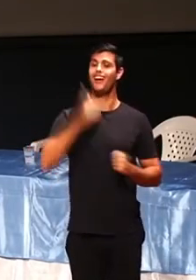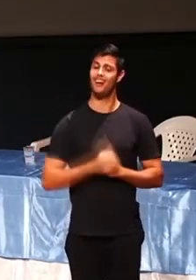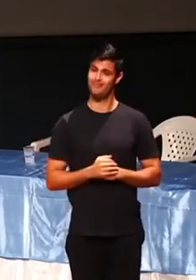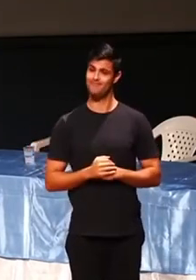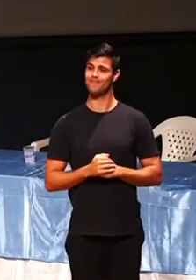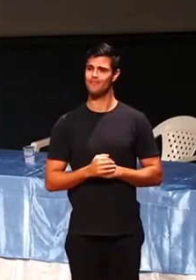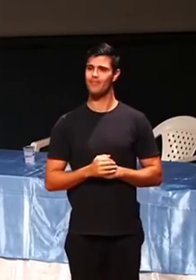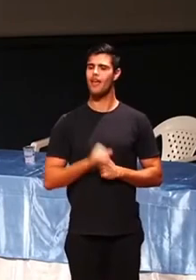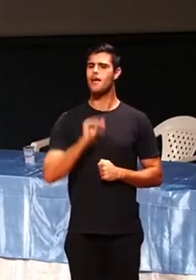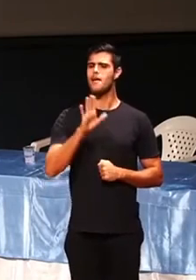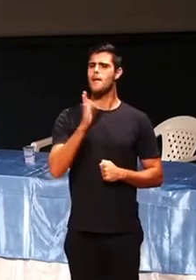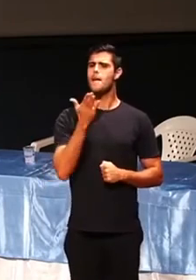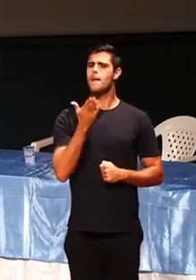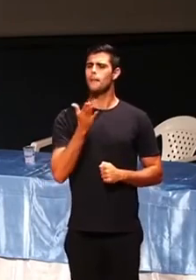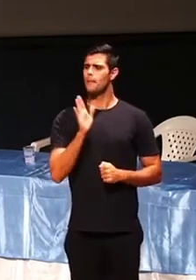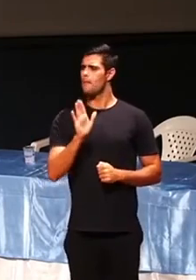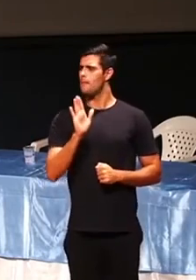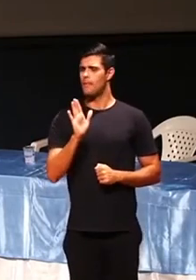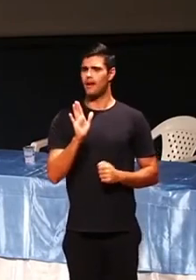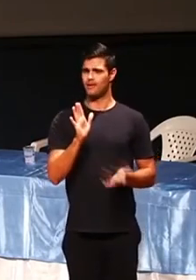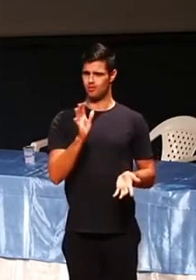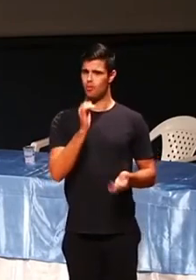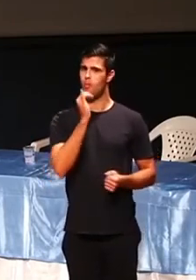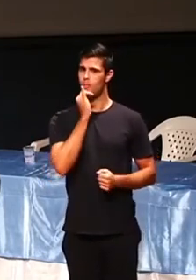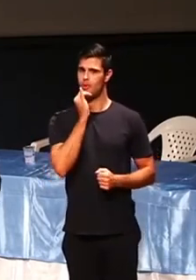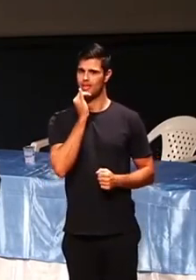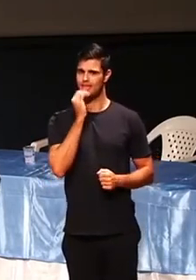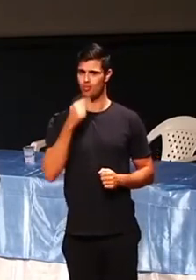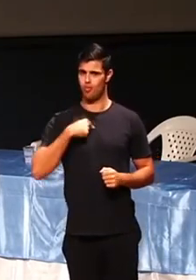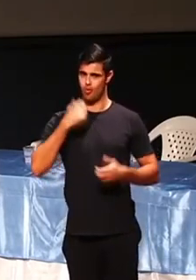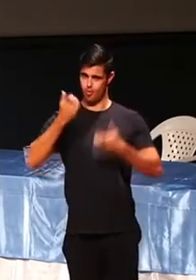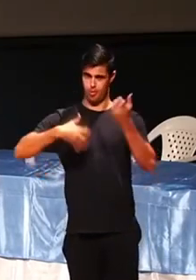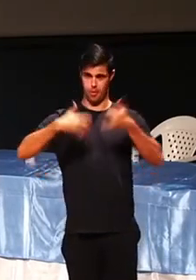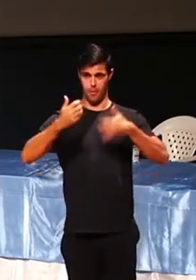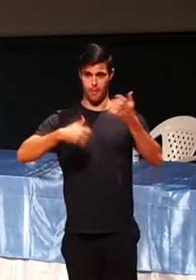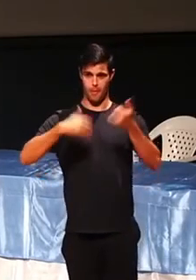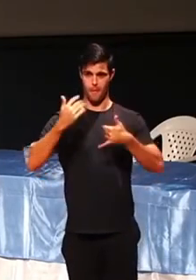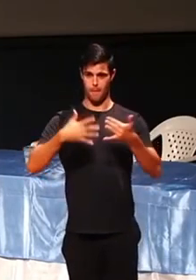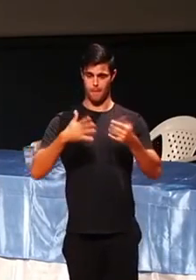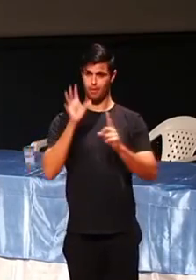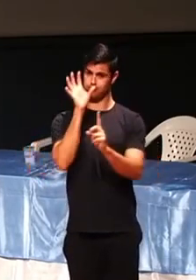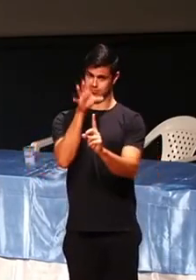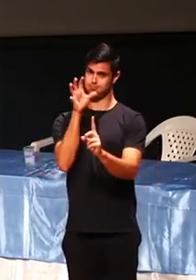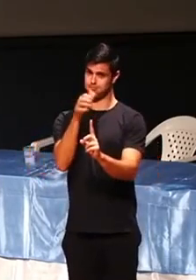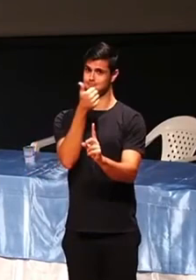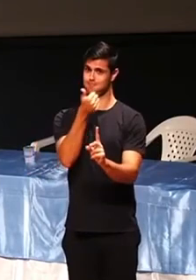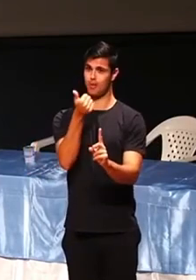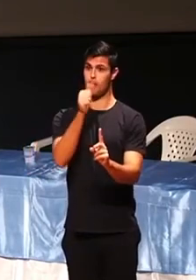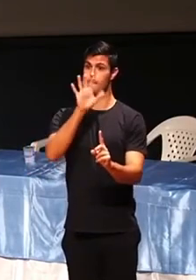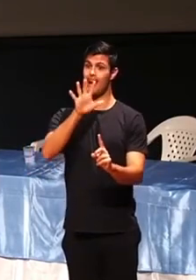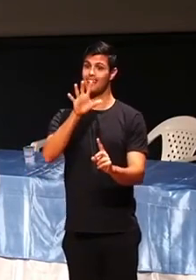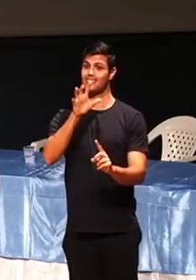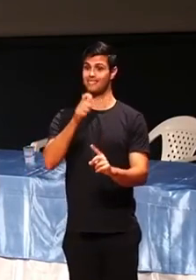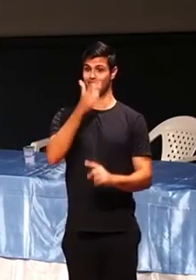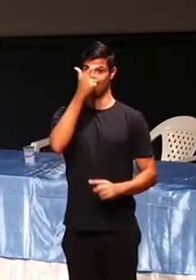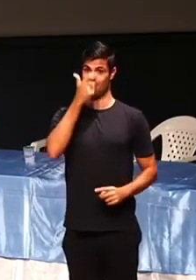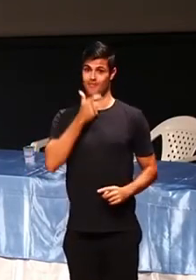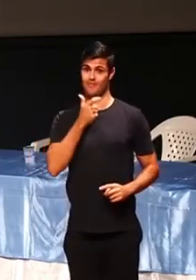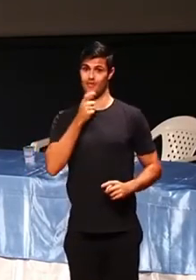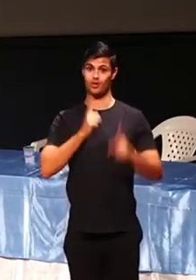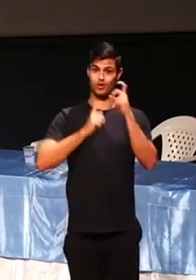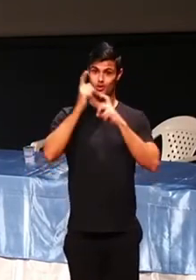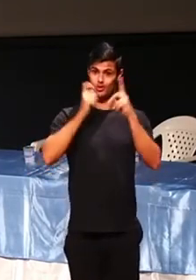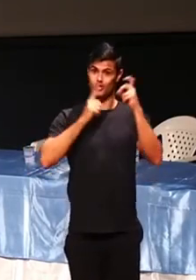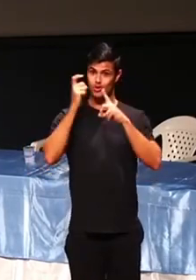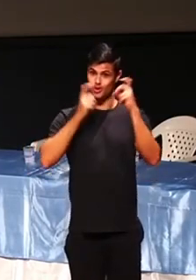gesto pode influenciar você. olhem bem rápido para nós dois e me respondem bem rápido. Bem rápido. Que cor que é o